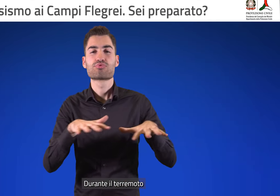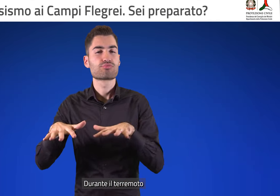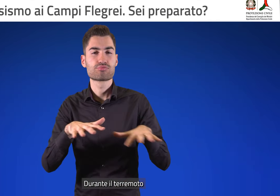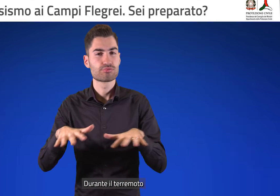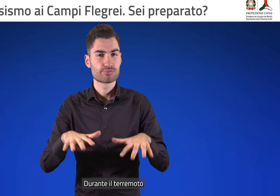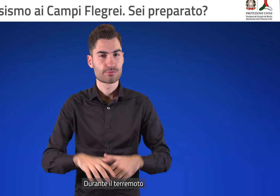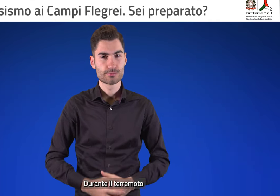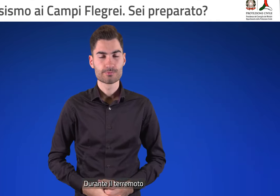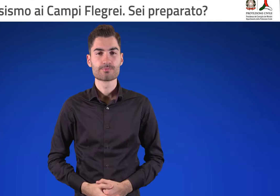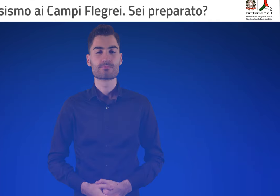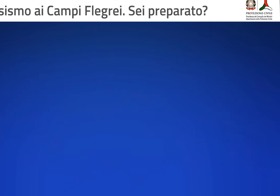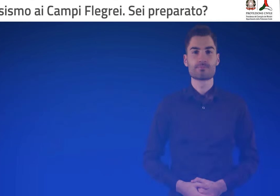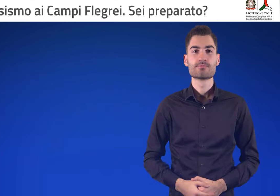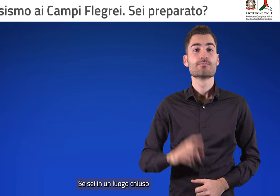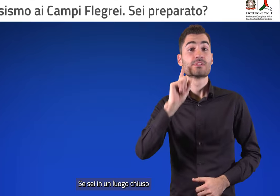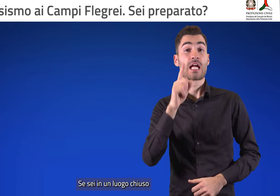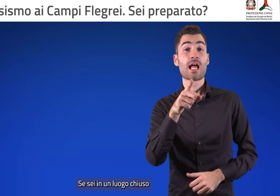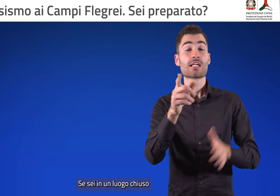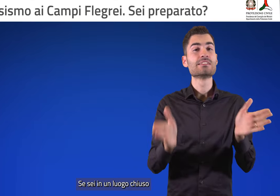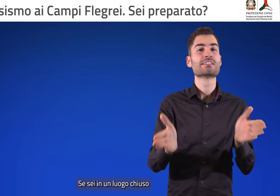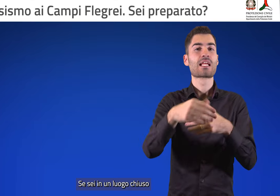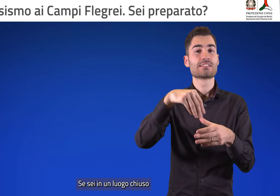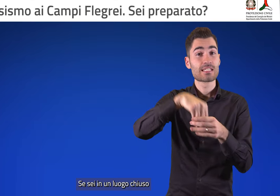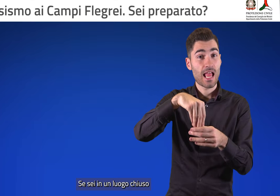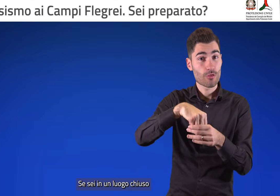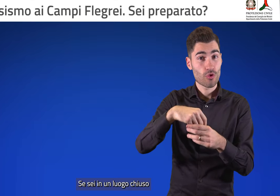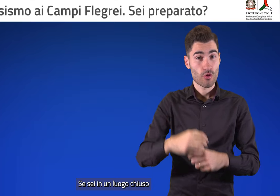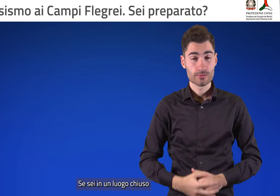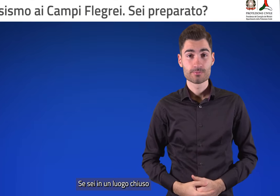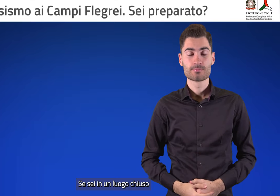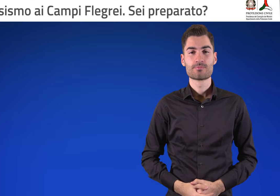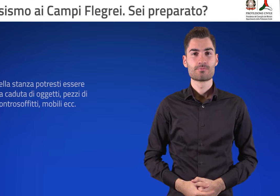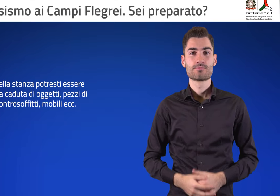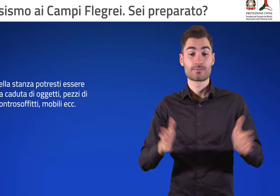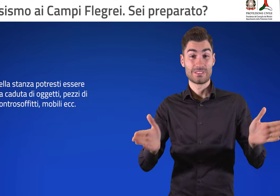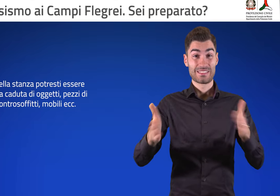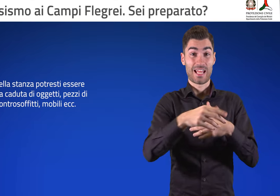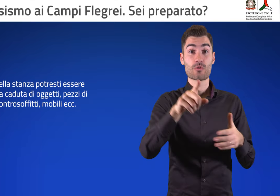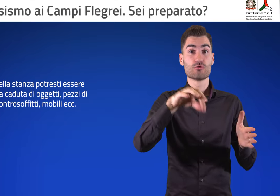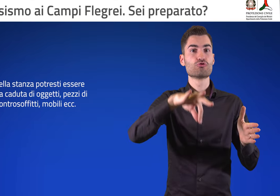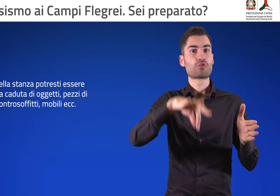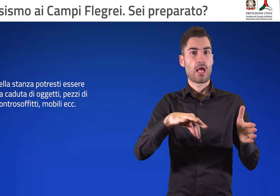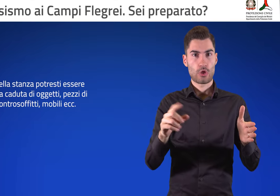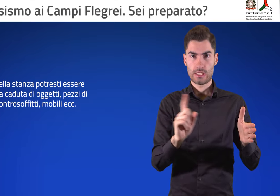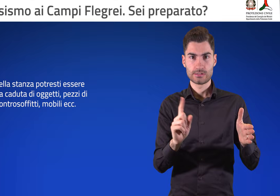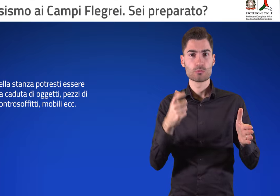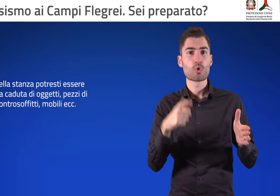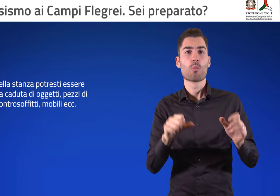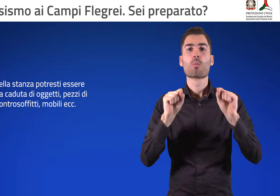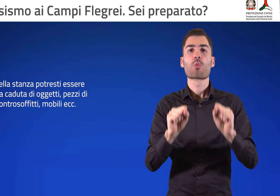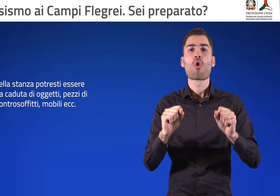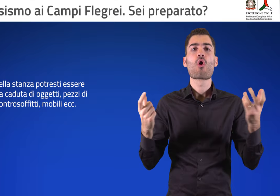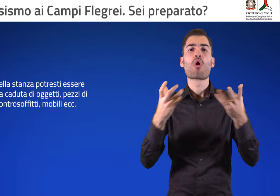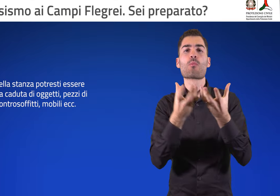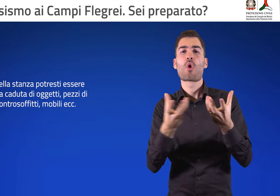Durante il terremoto Se sei in un luogo chiuso Al centro della stanza potresti